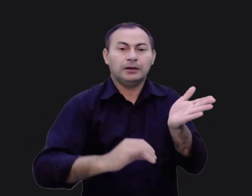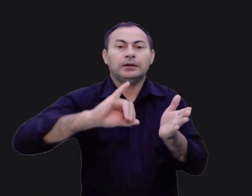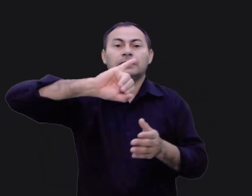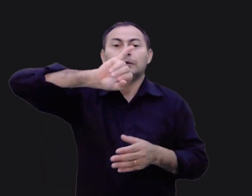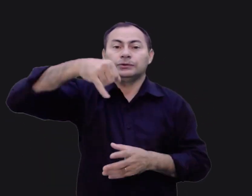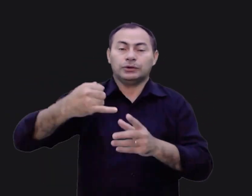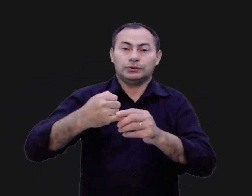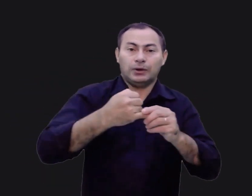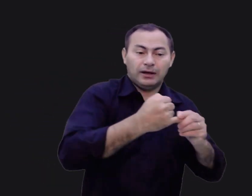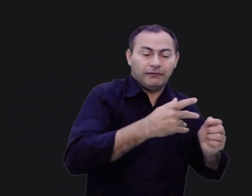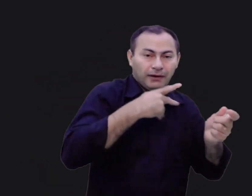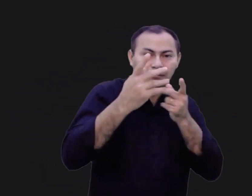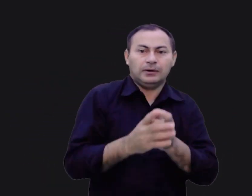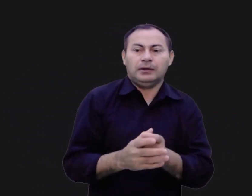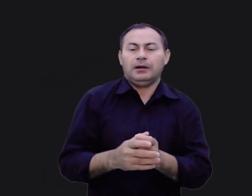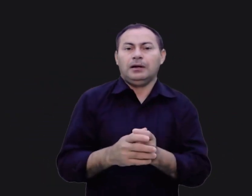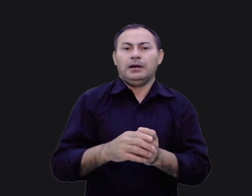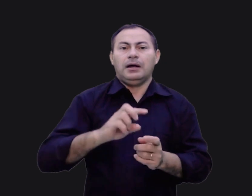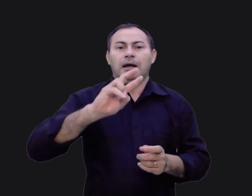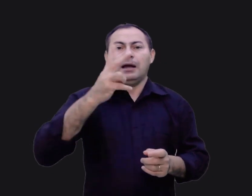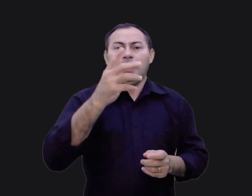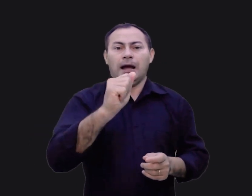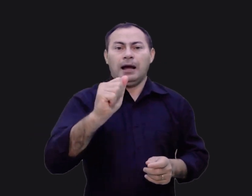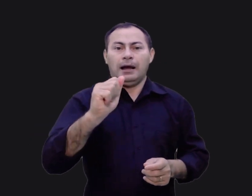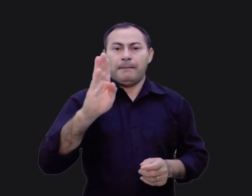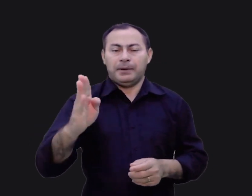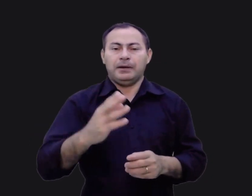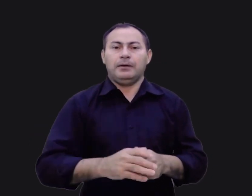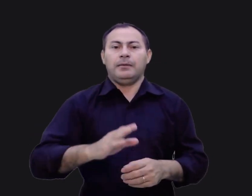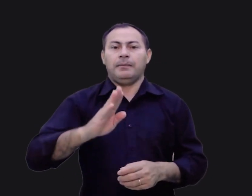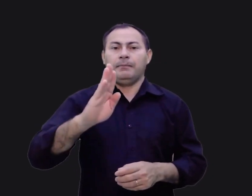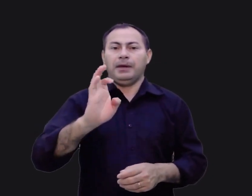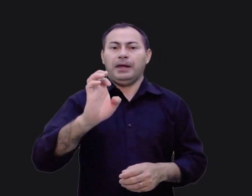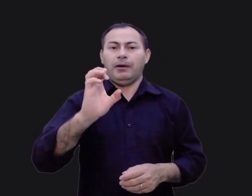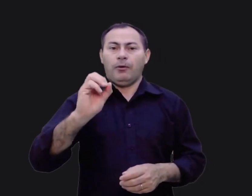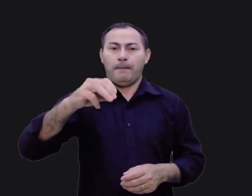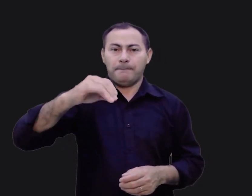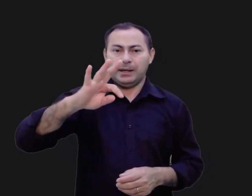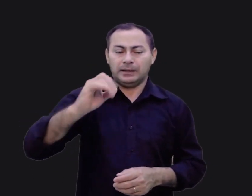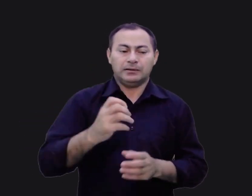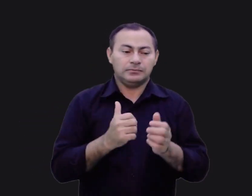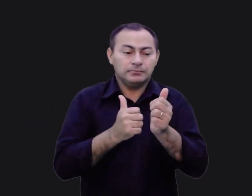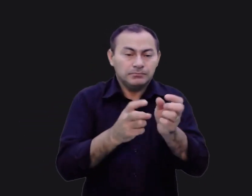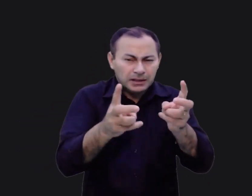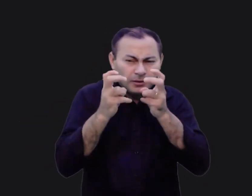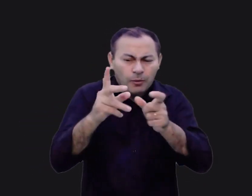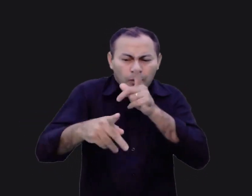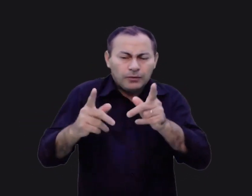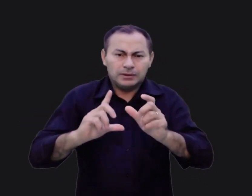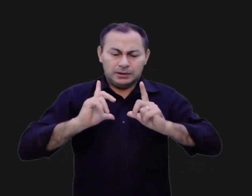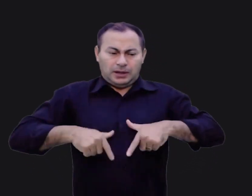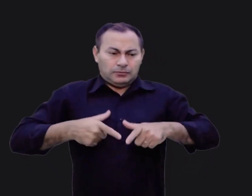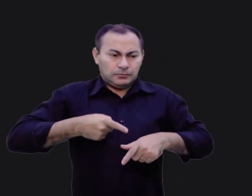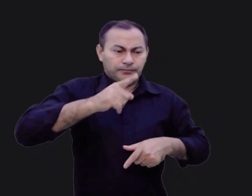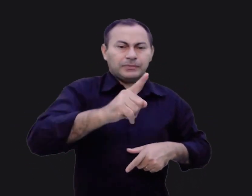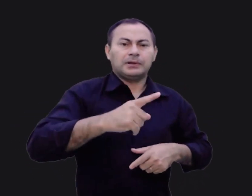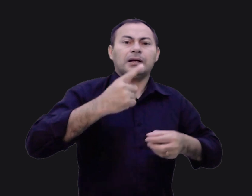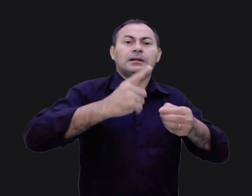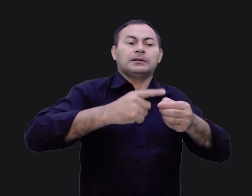9 de Josué, claro. Assim como Raab, os gibionitas perceberam o povo de Israel avançando sistematicamente na terra de